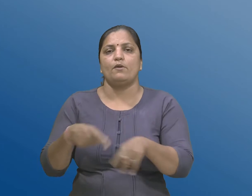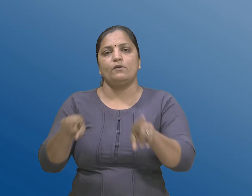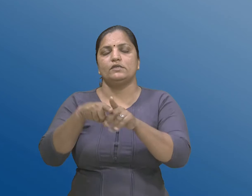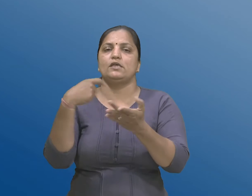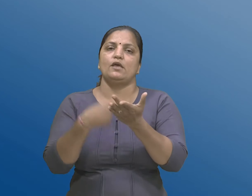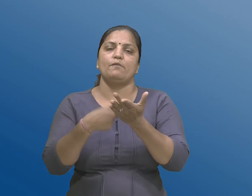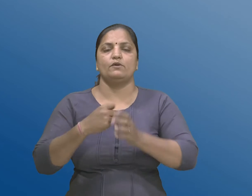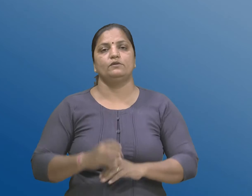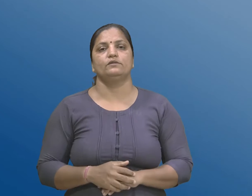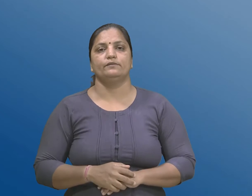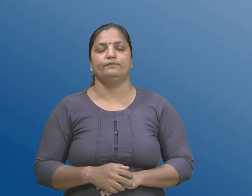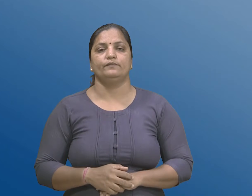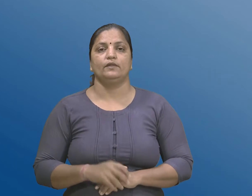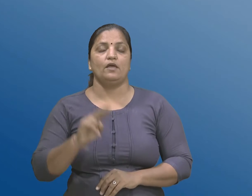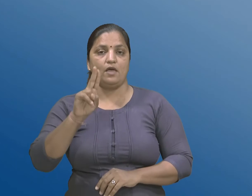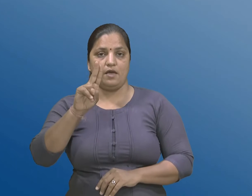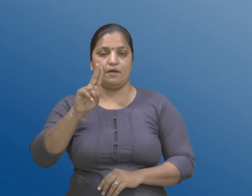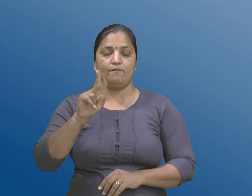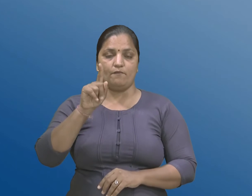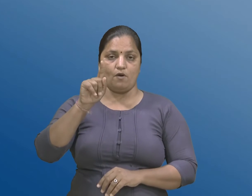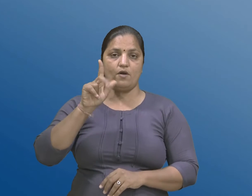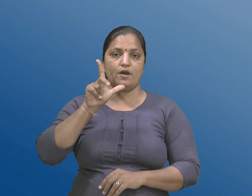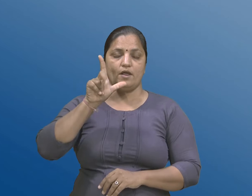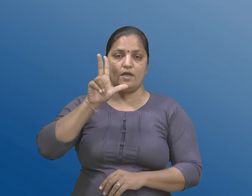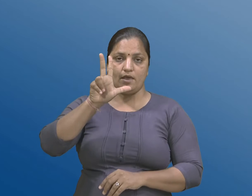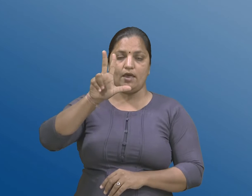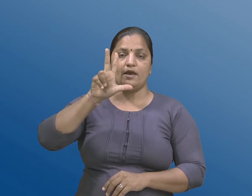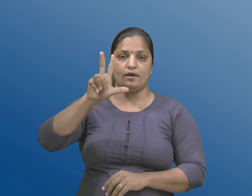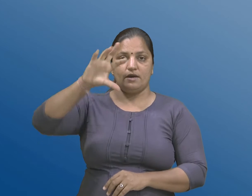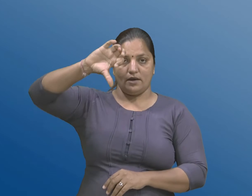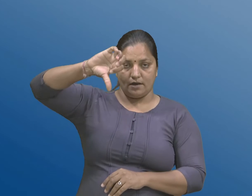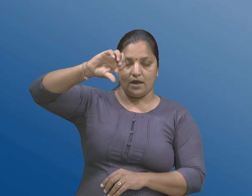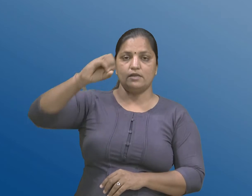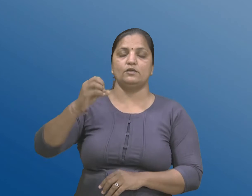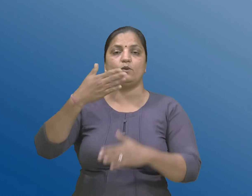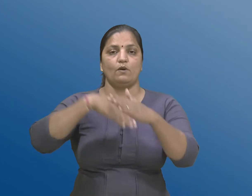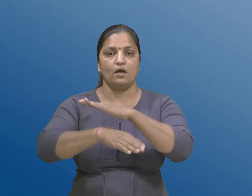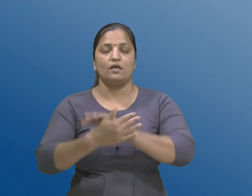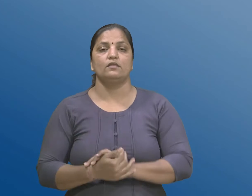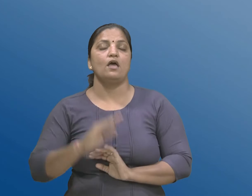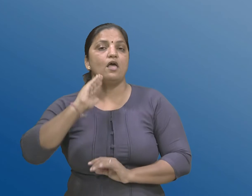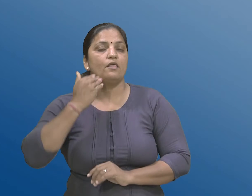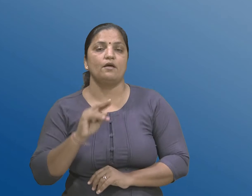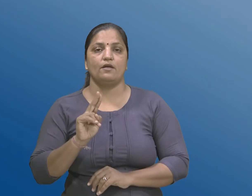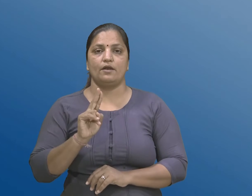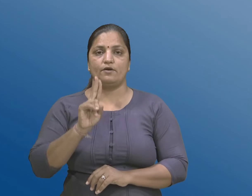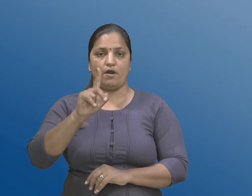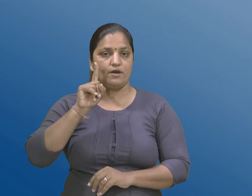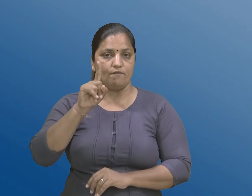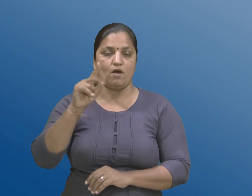अधार सो नेव हेठल तारिक 21 नवेंबर 2006